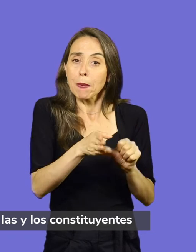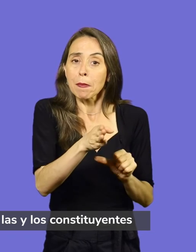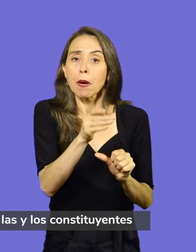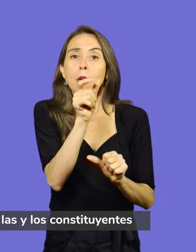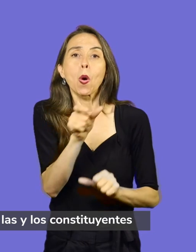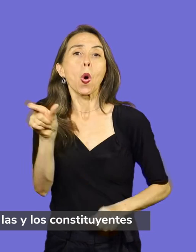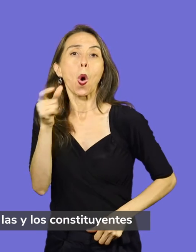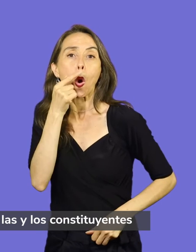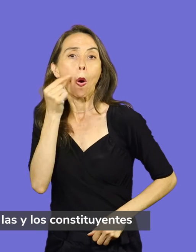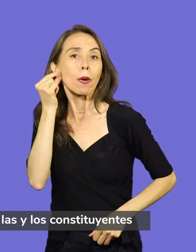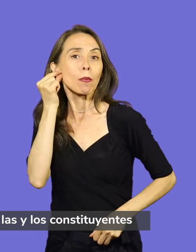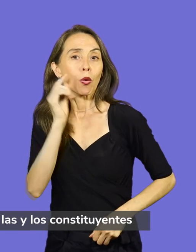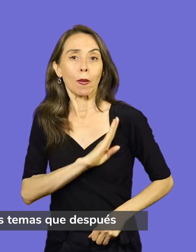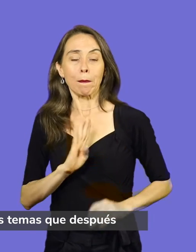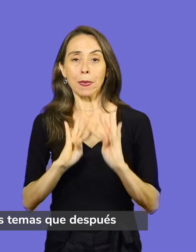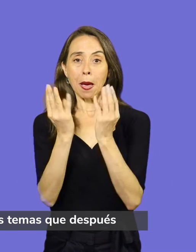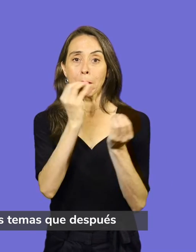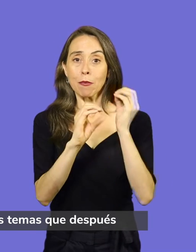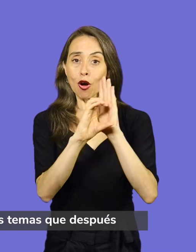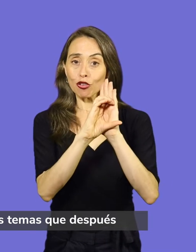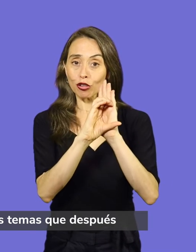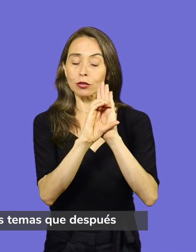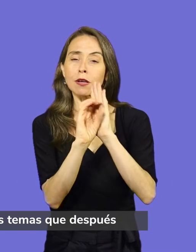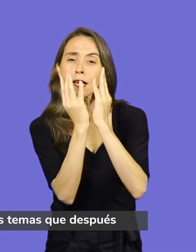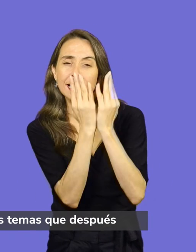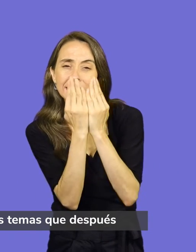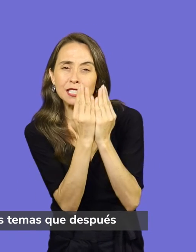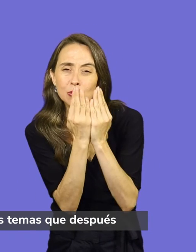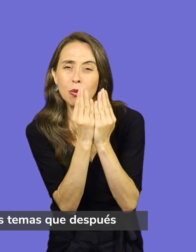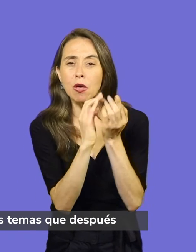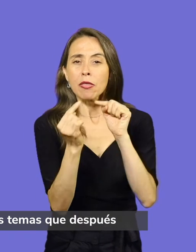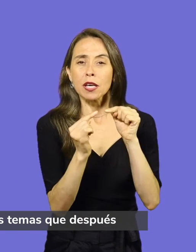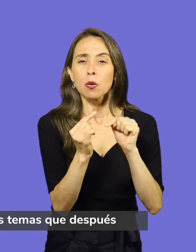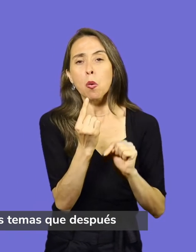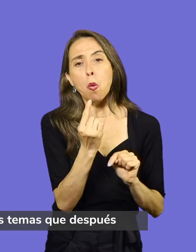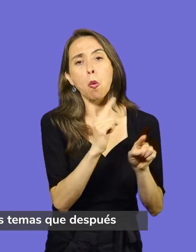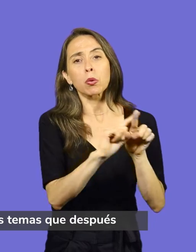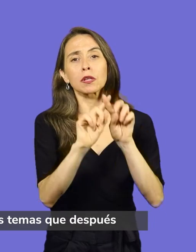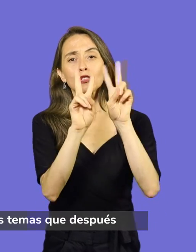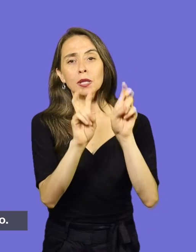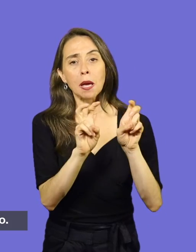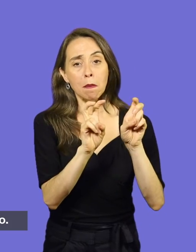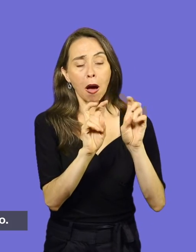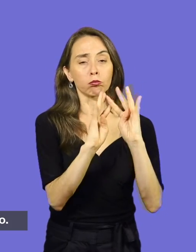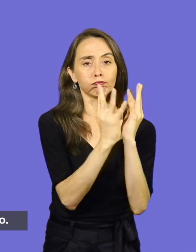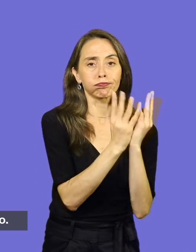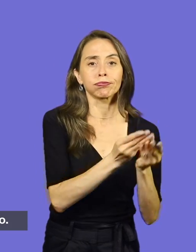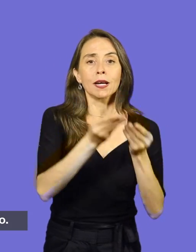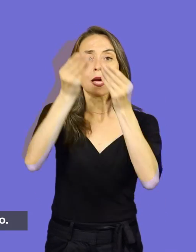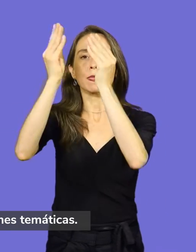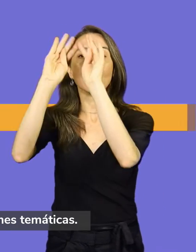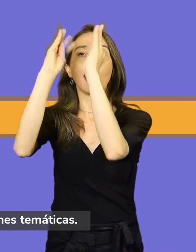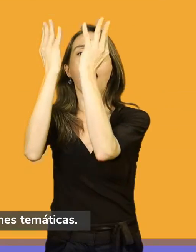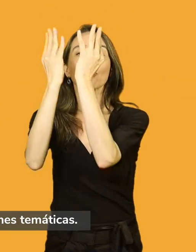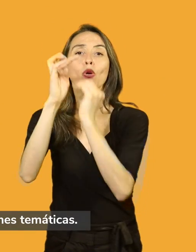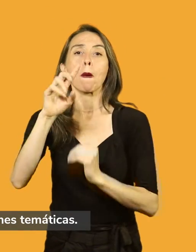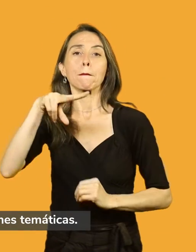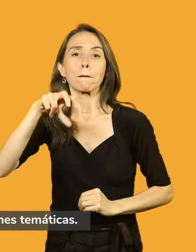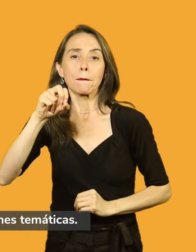constituyentes estudian y discuten sobre uno o varios temas que después se entregan al Pleno. La Convención tiene